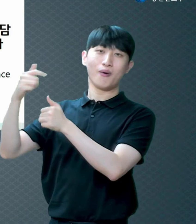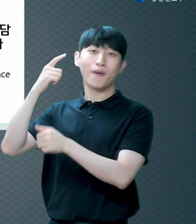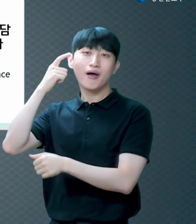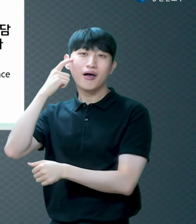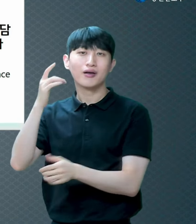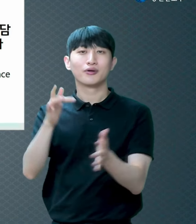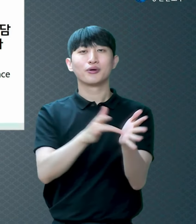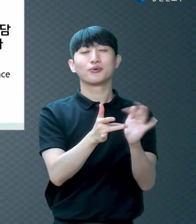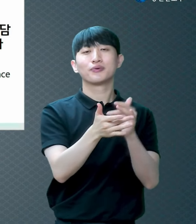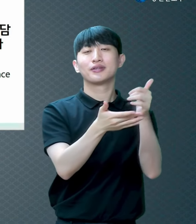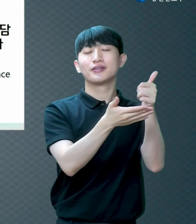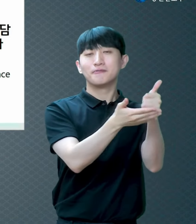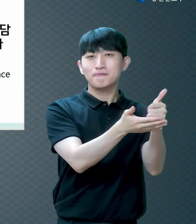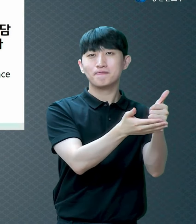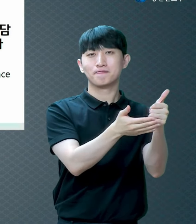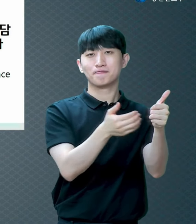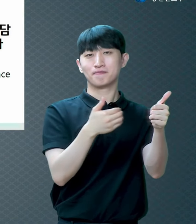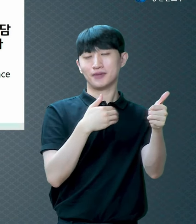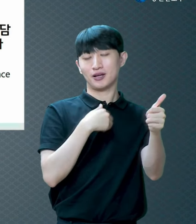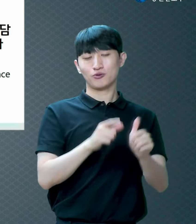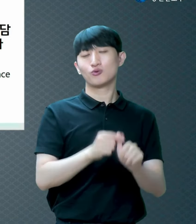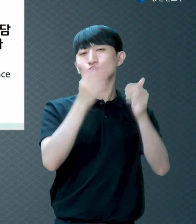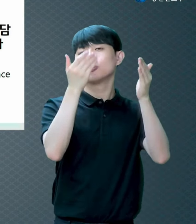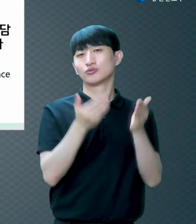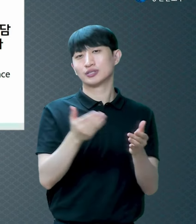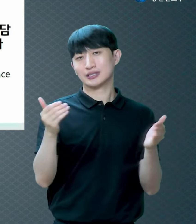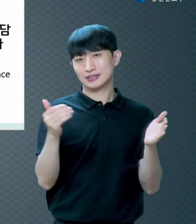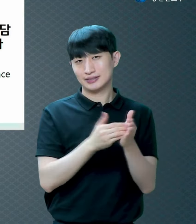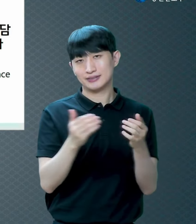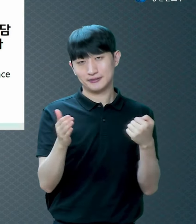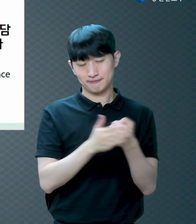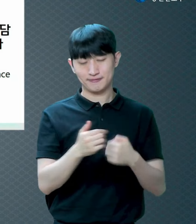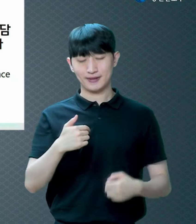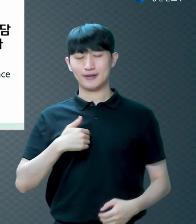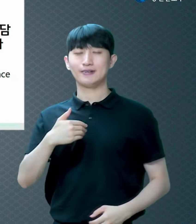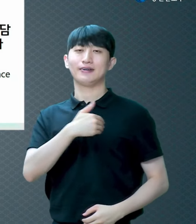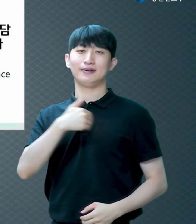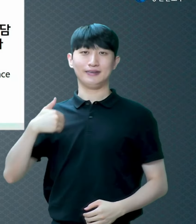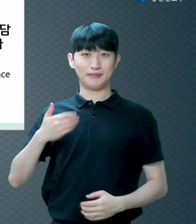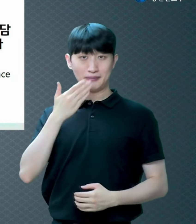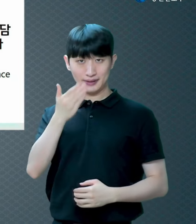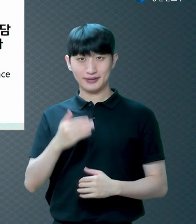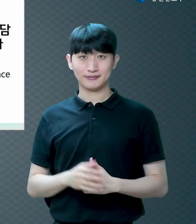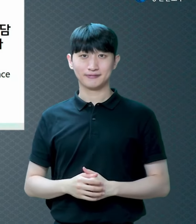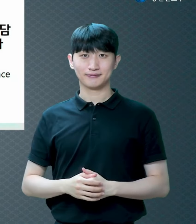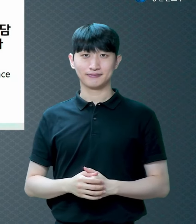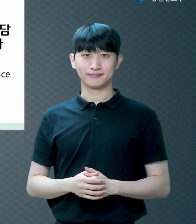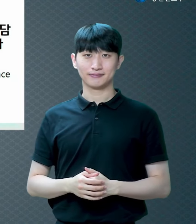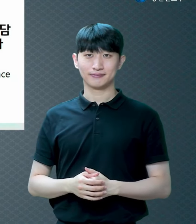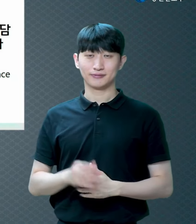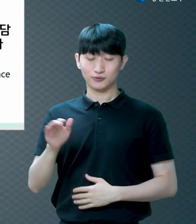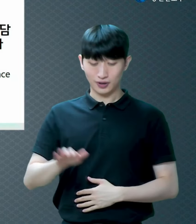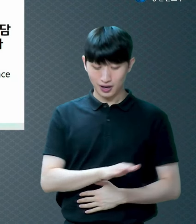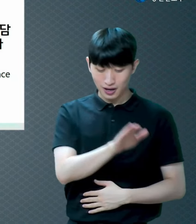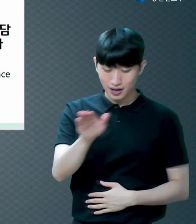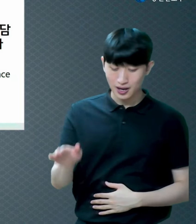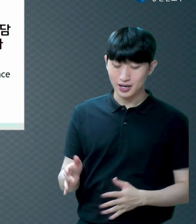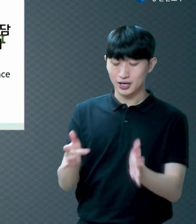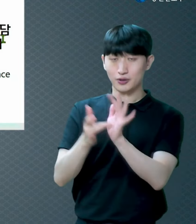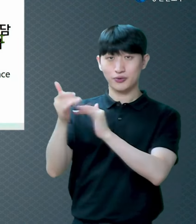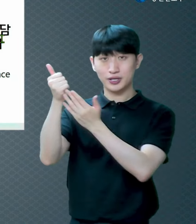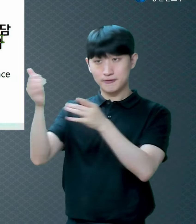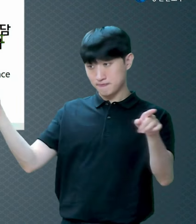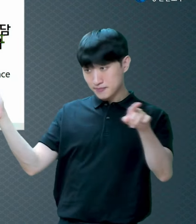때문에 멋진 말씀이죠 우리가 그 안 예수님 안에서 그 예수님을